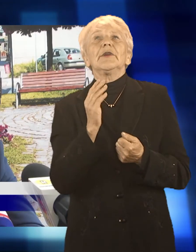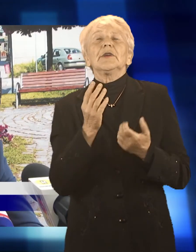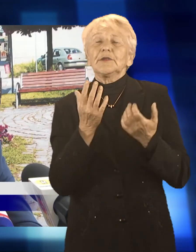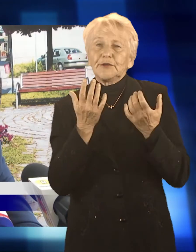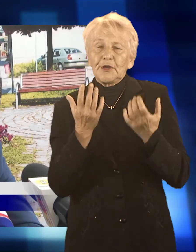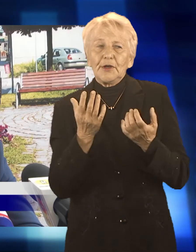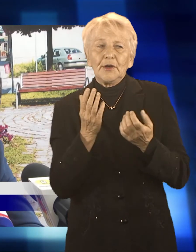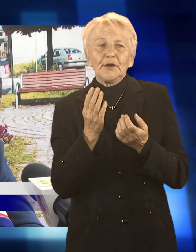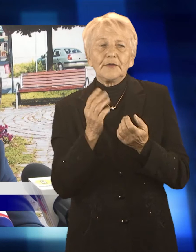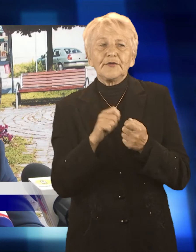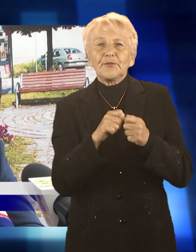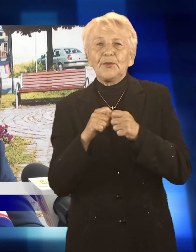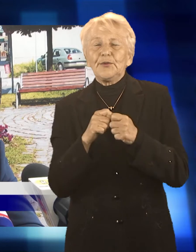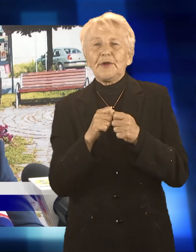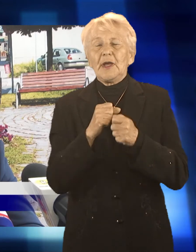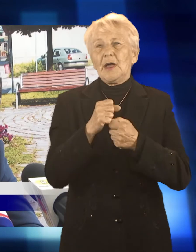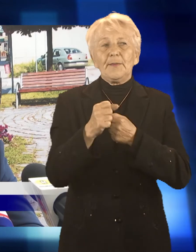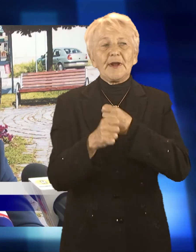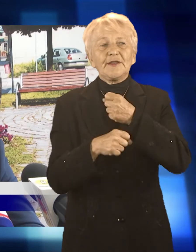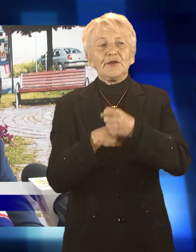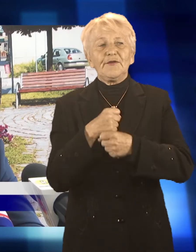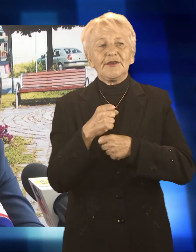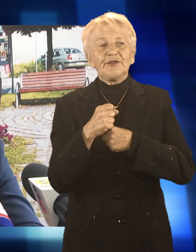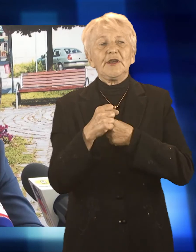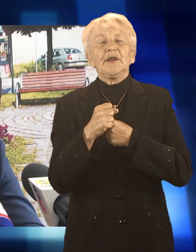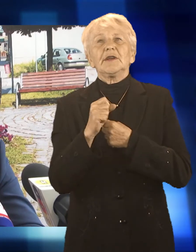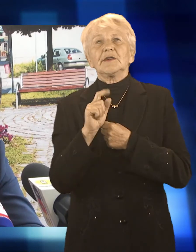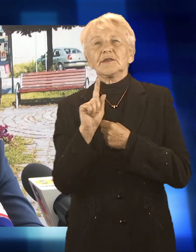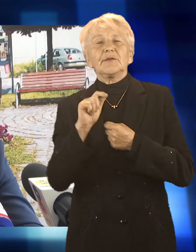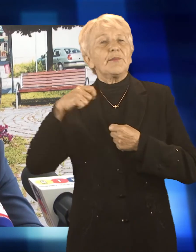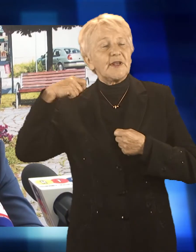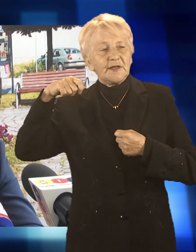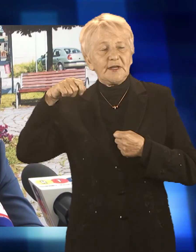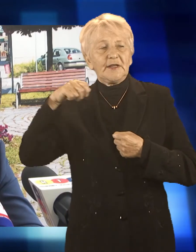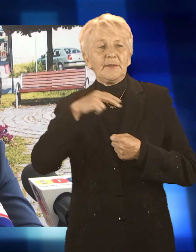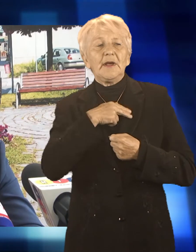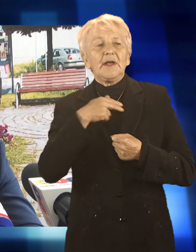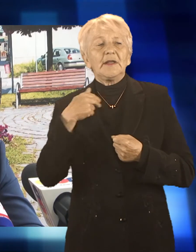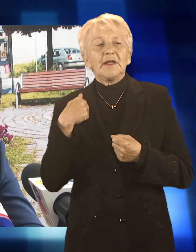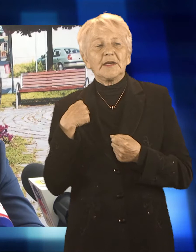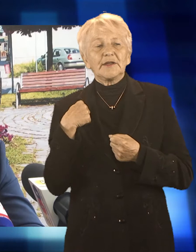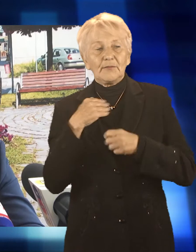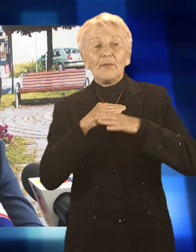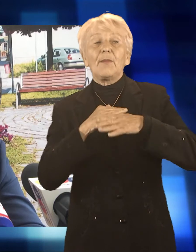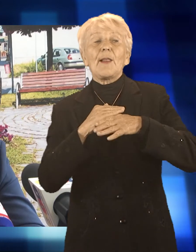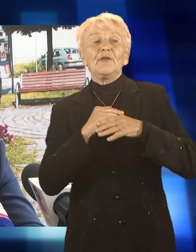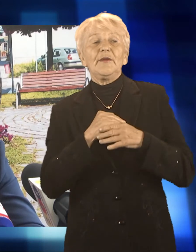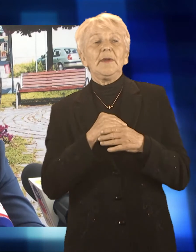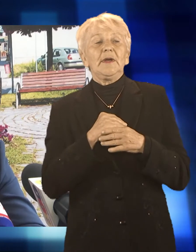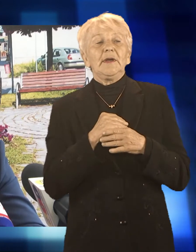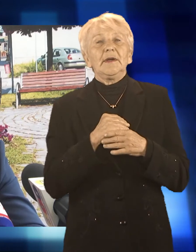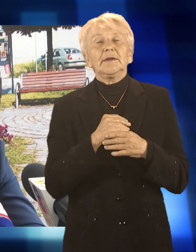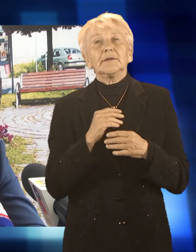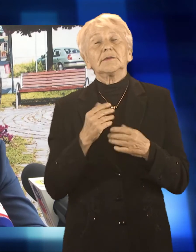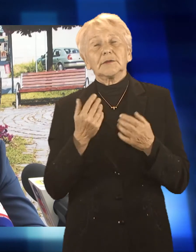niezależnych Michała Fity nie ma rozłamu. Nasz klub deklaruje